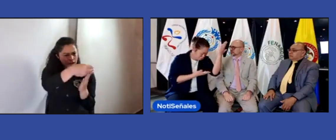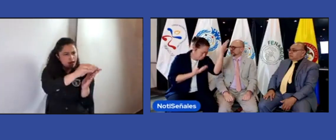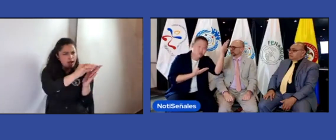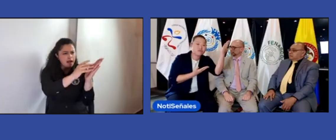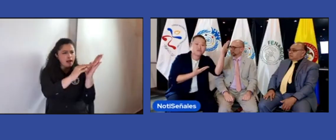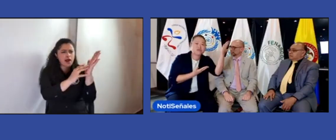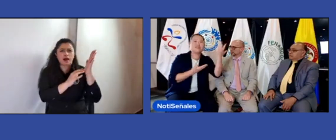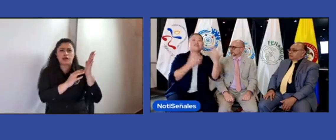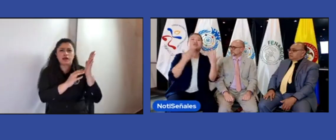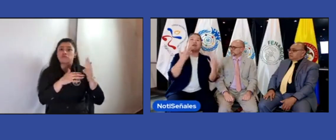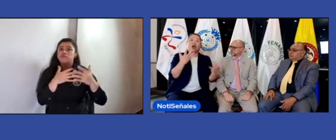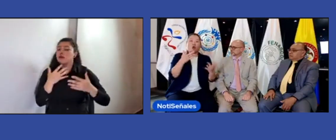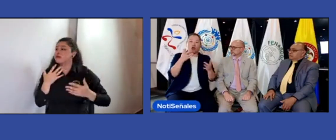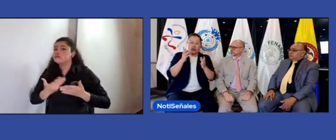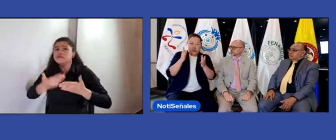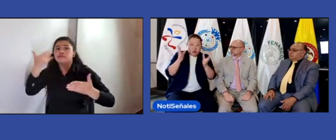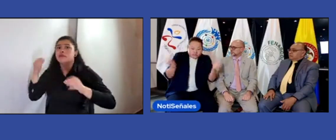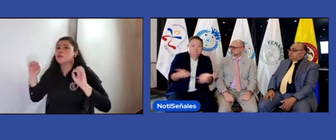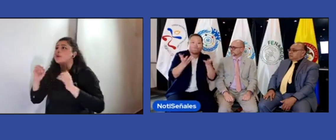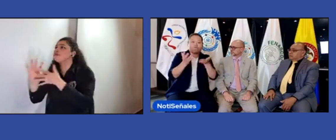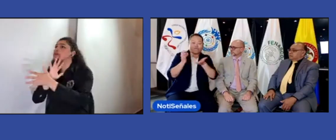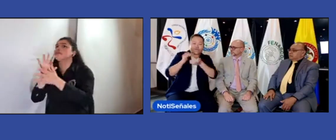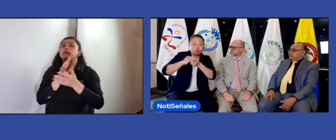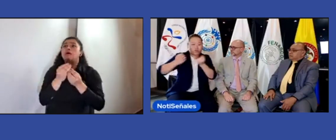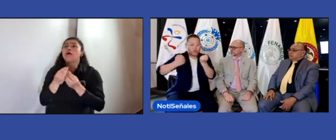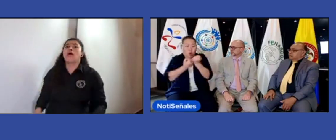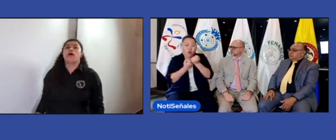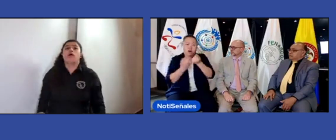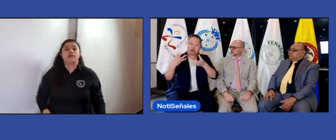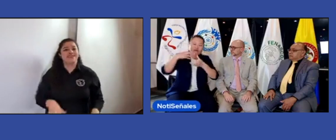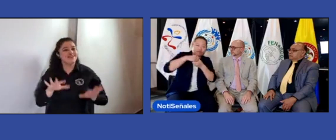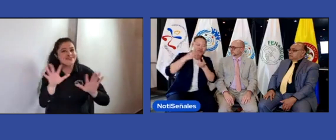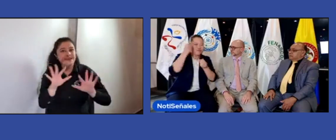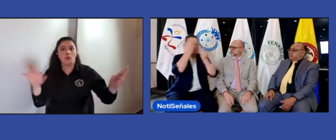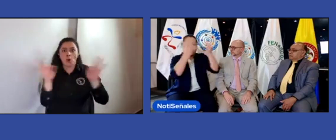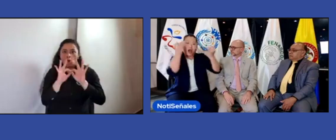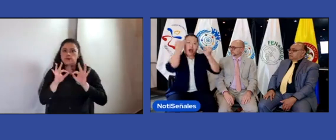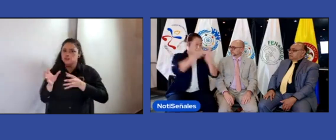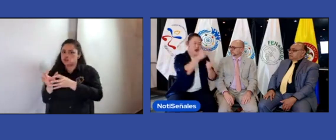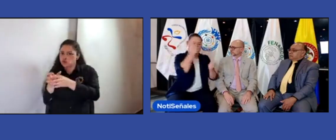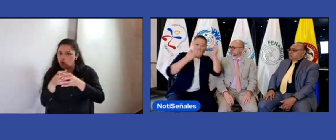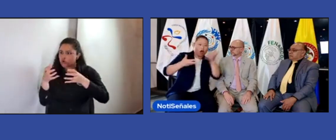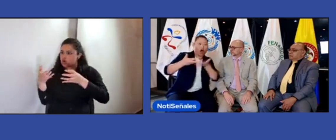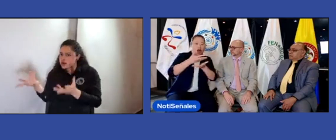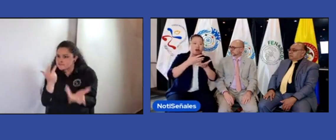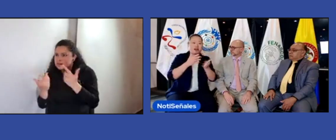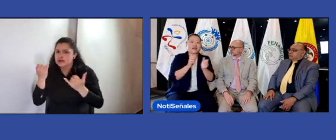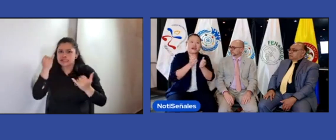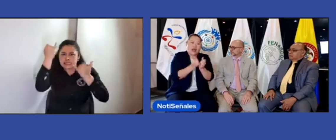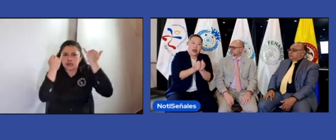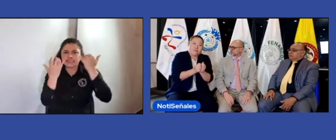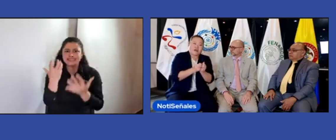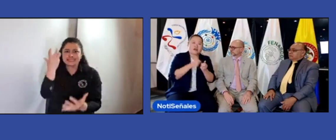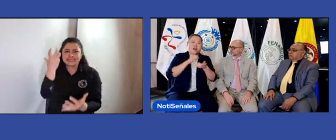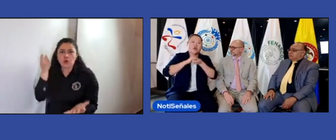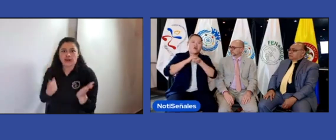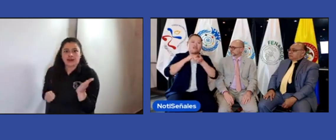lo que tenemos, y no queremos que eso se pierda. Por eso impulsamos a que continuemos con las